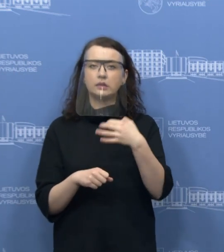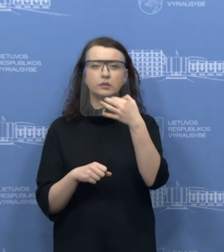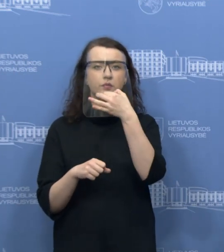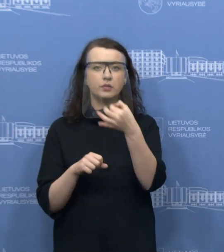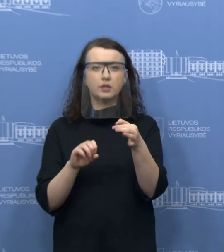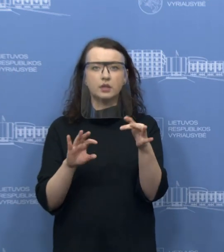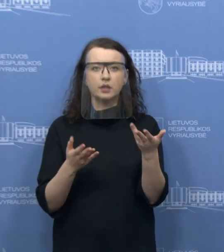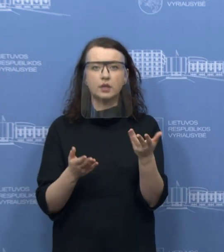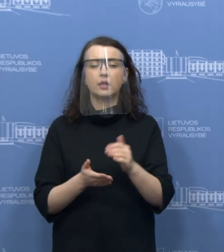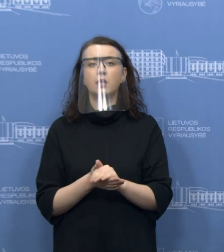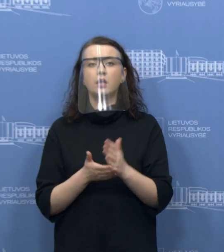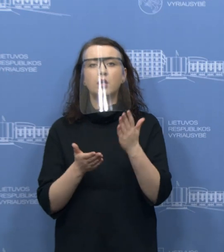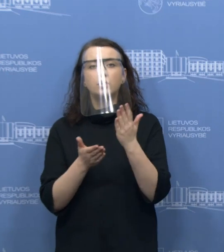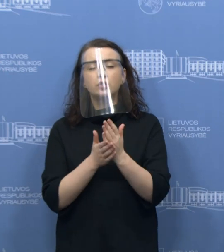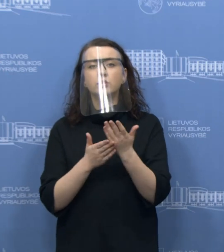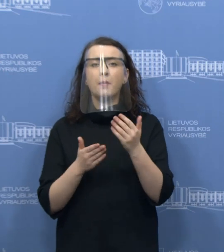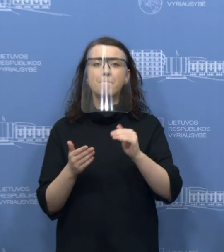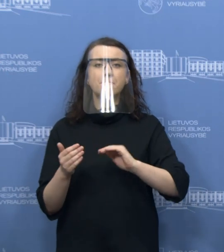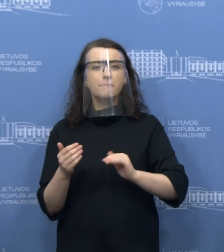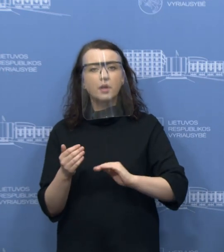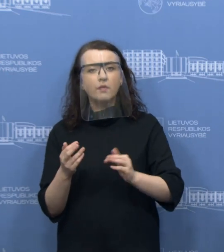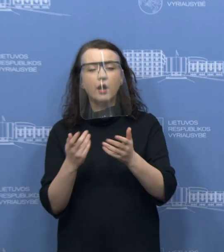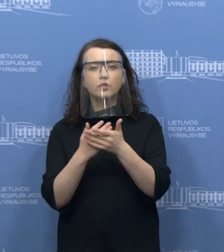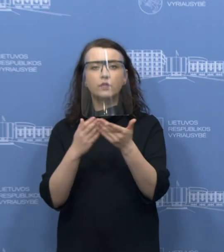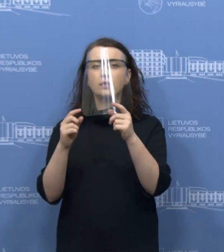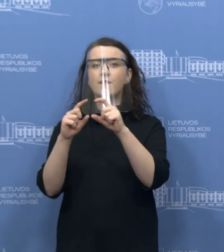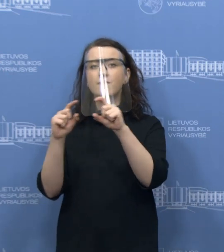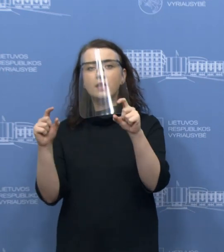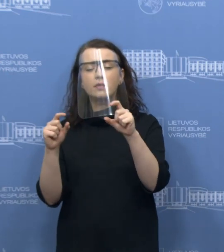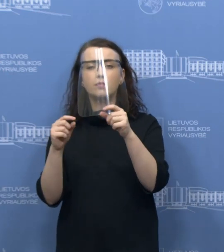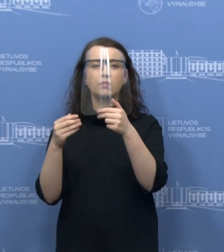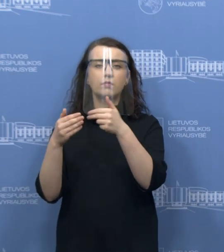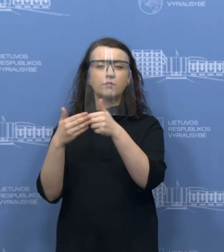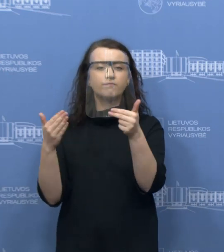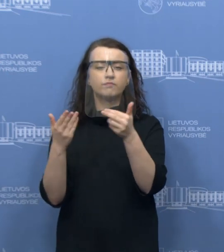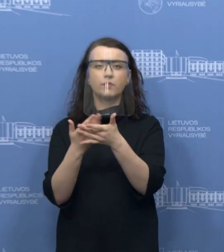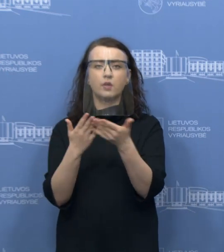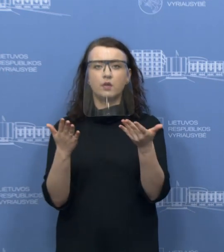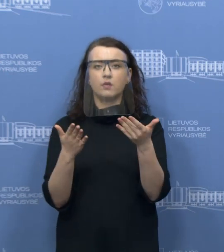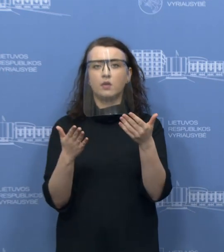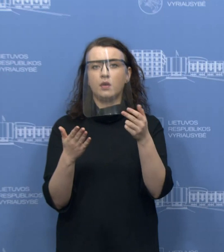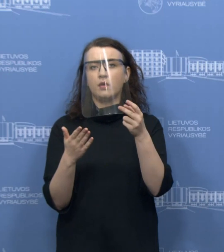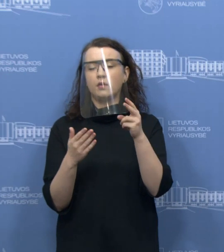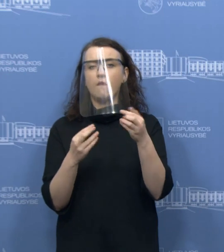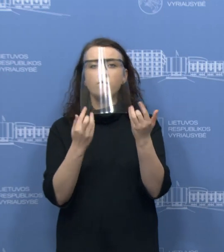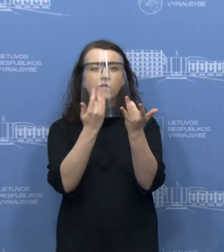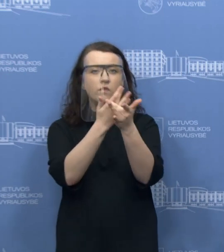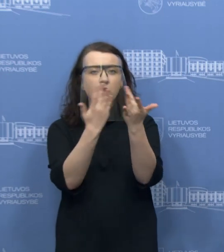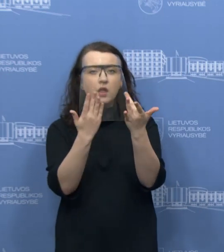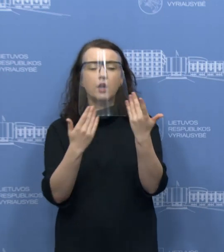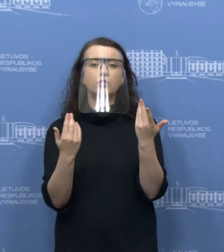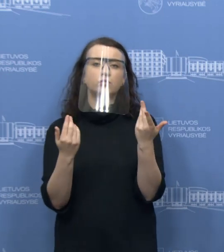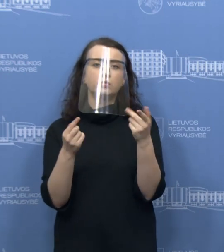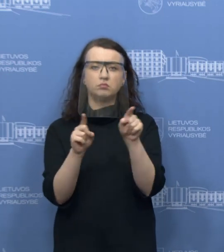tiek pelnos siekiančiams subjektam įmonėms, didelėms, mažoms, tiek nepelnos siekiančiams subjektams,